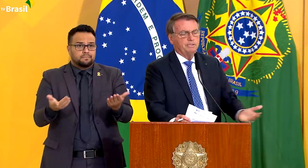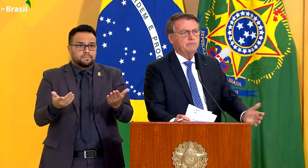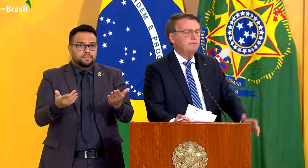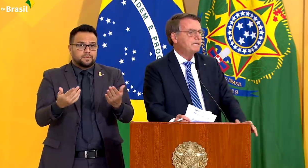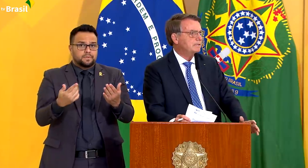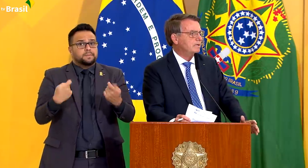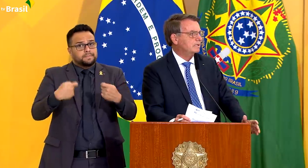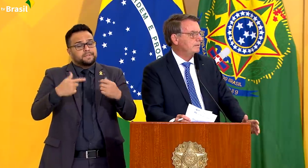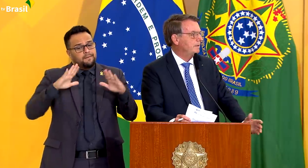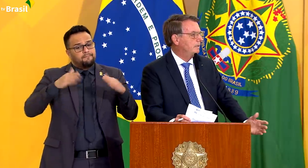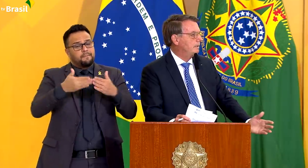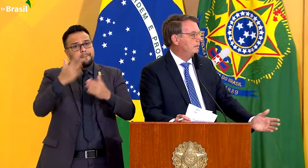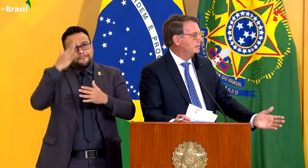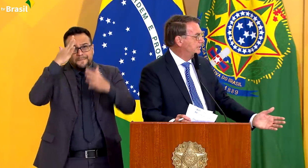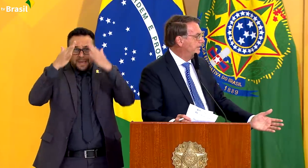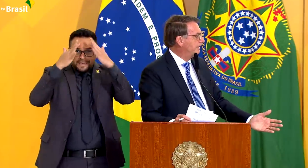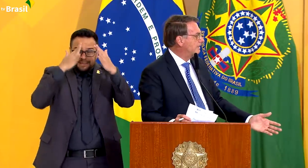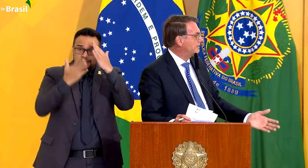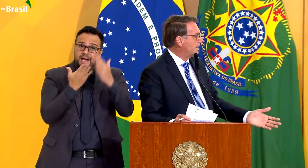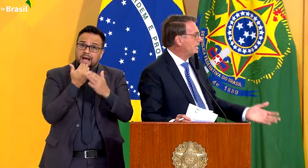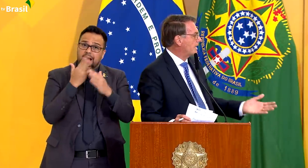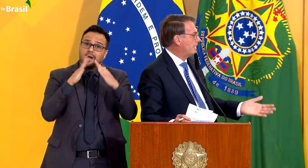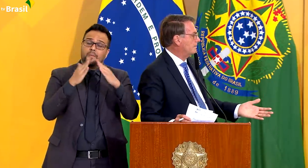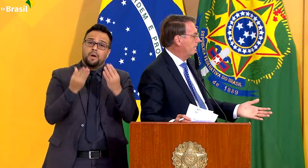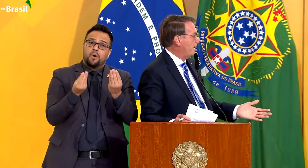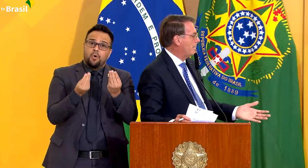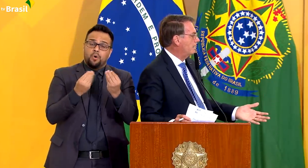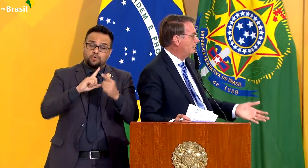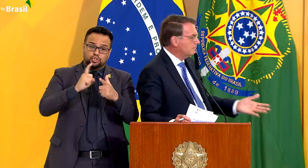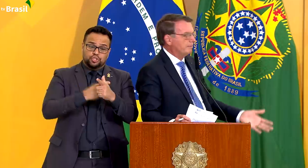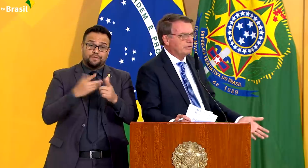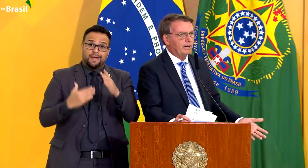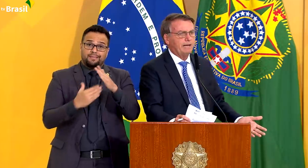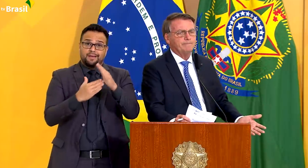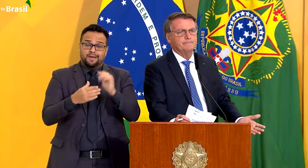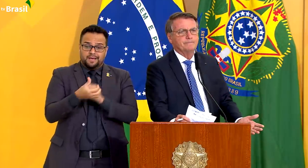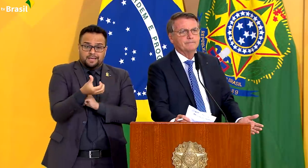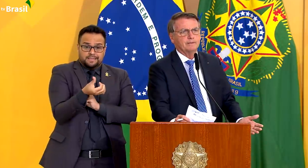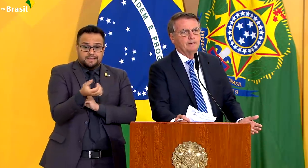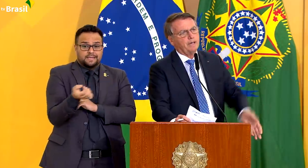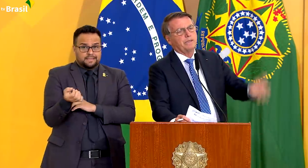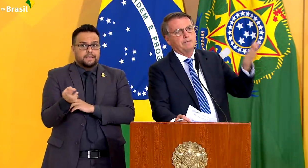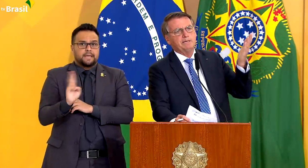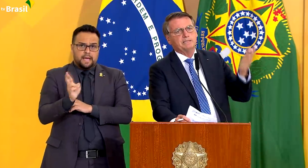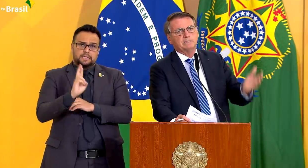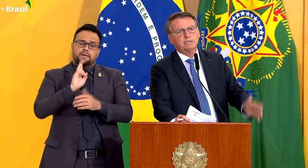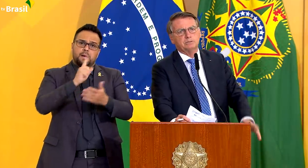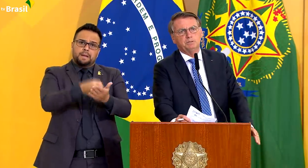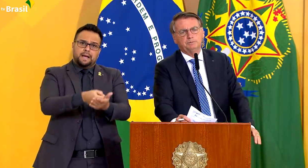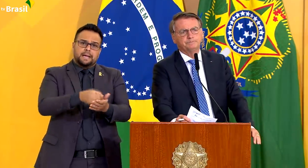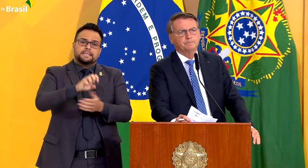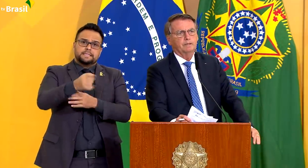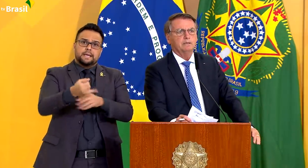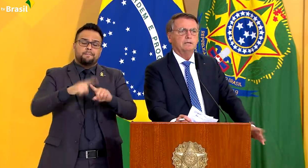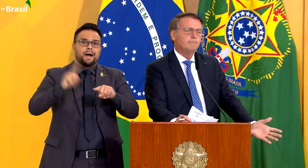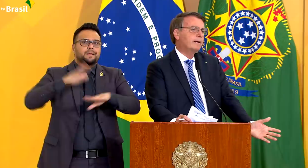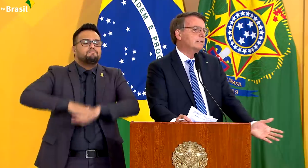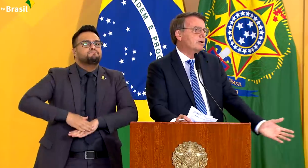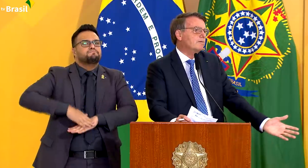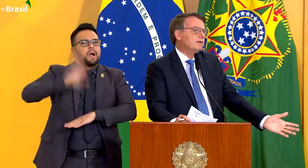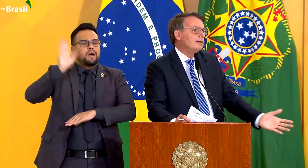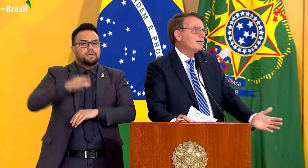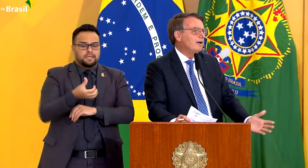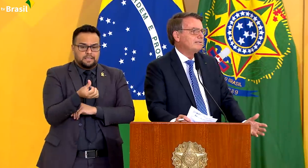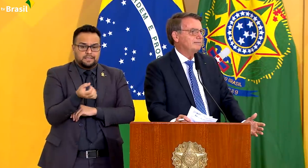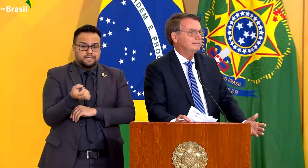É o que nós estamos passando aqui. Dívida de até 600 mil reais, nós vamos honrar. É acima de 600 mil. E